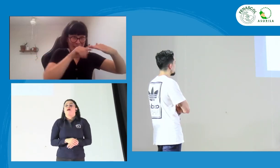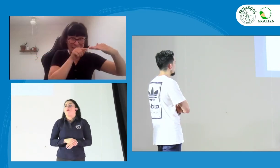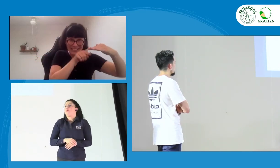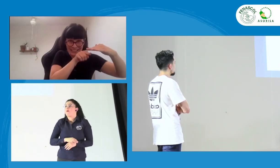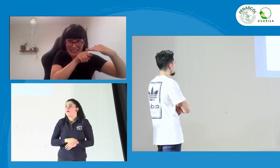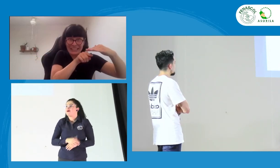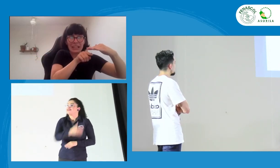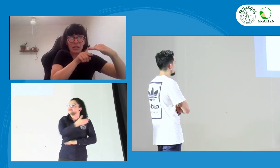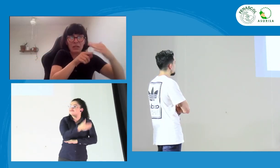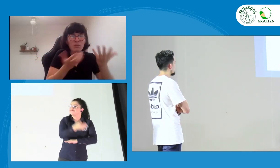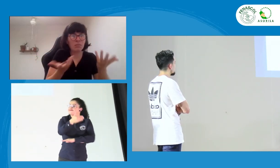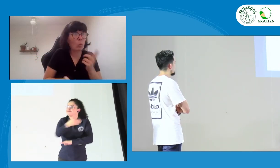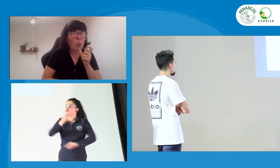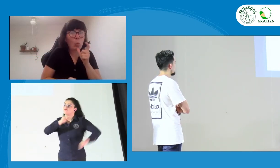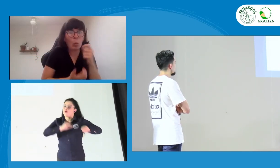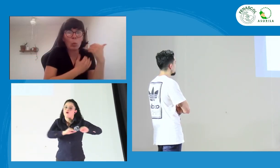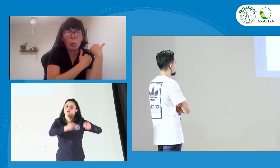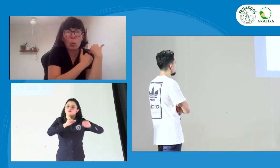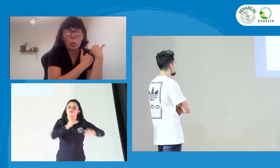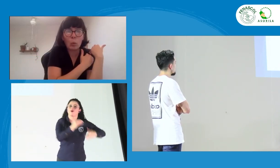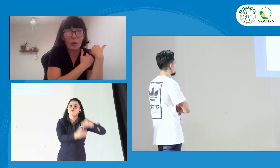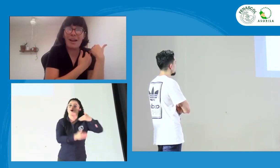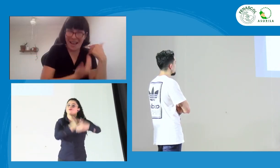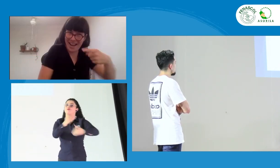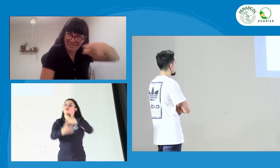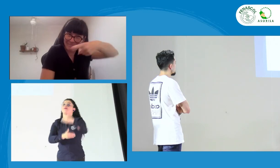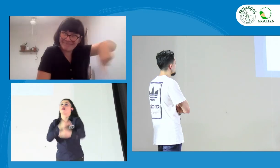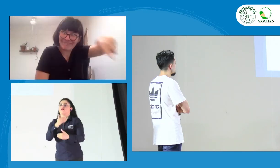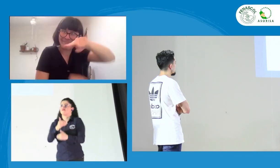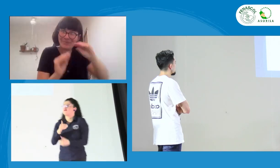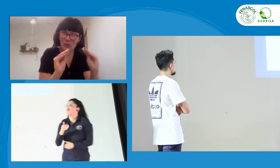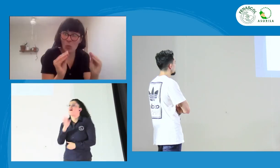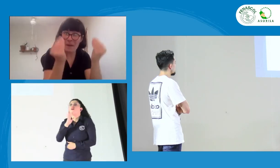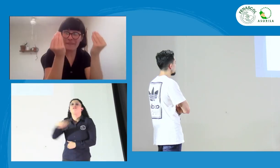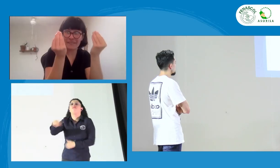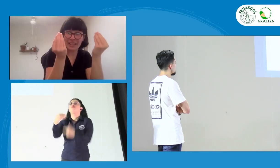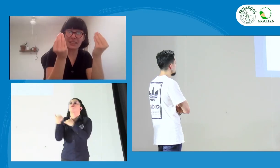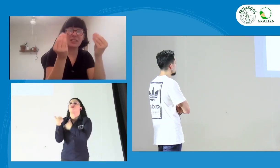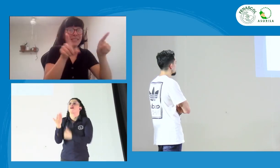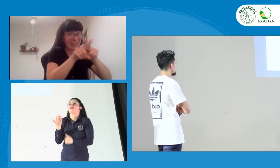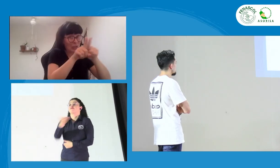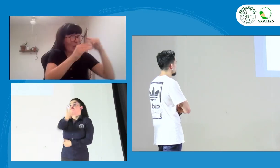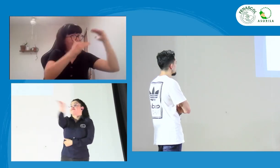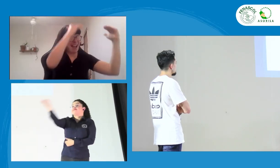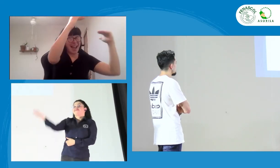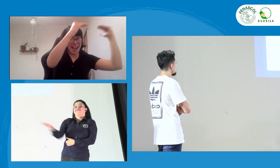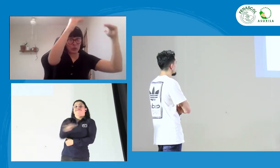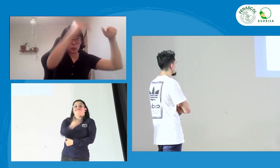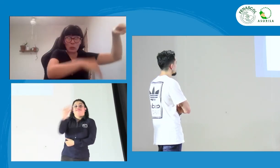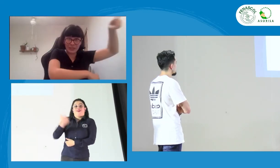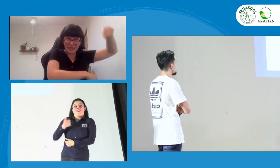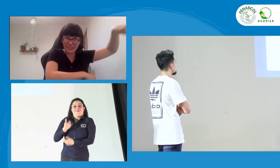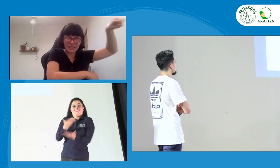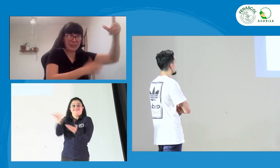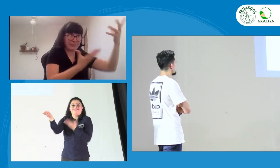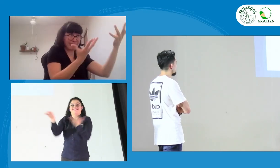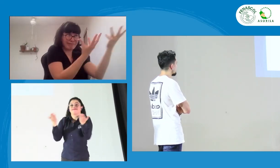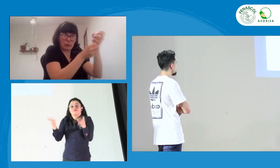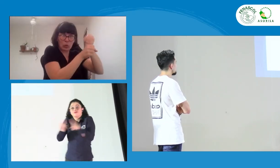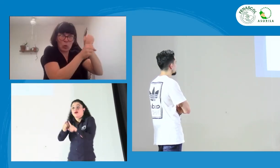Esto se va construyendo como si fuera capa a capa. ¿Y las responsabilidades de quién? Pues, de todos los jóvenes. Desde